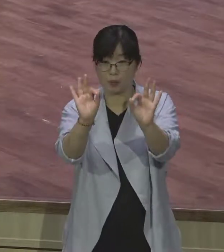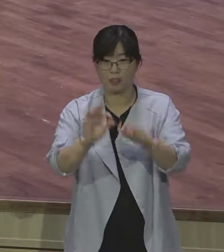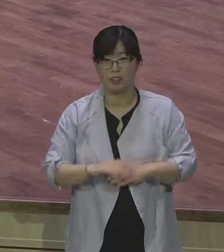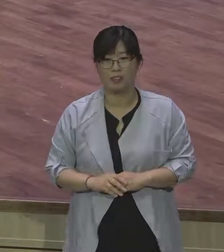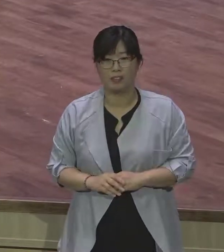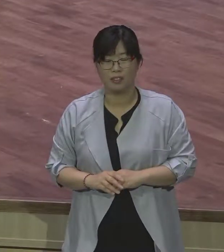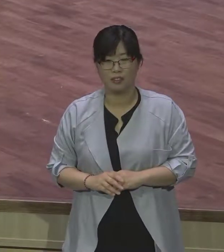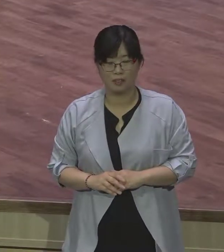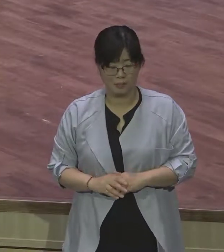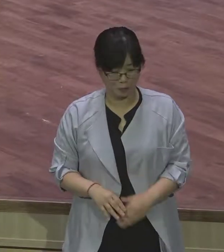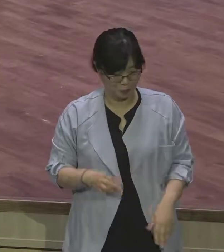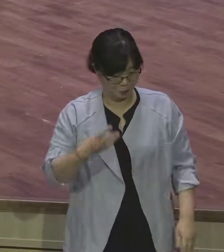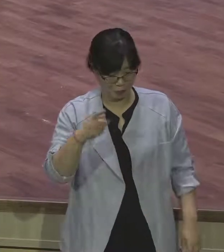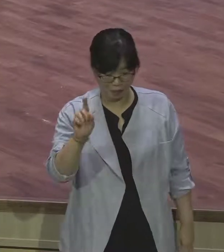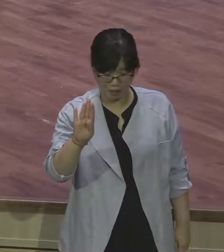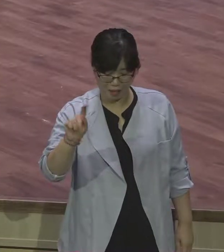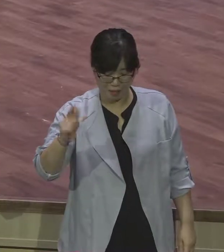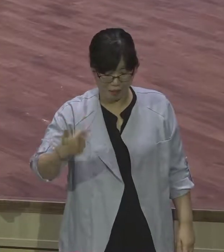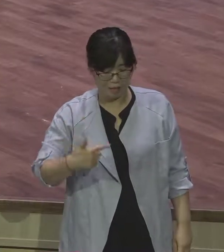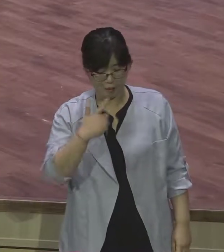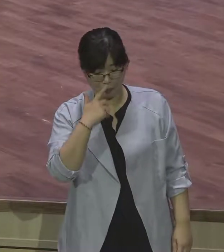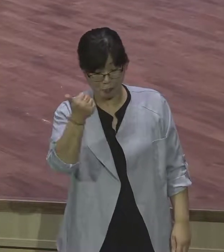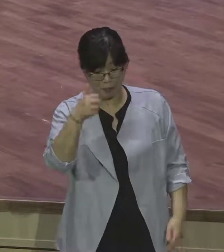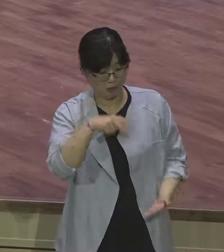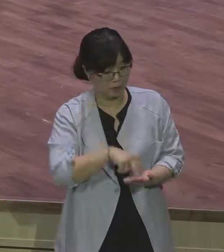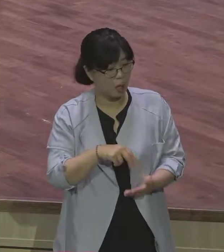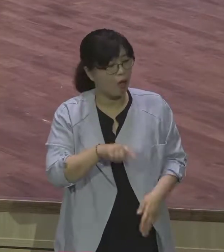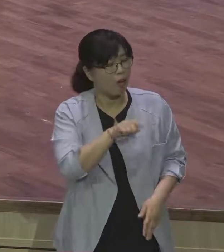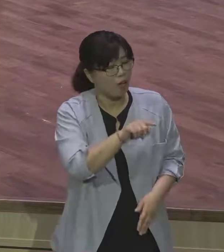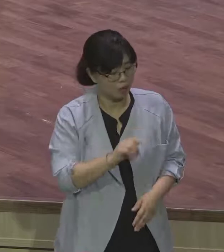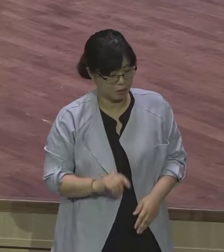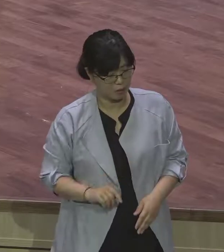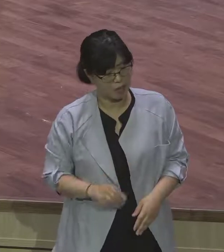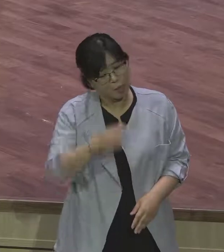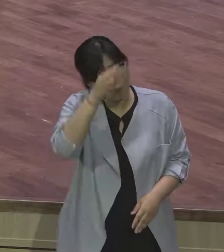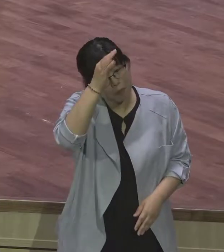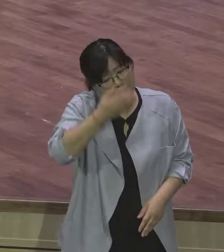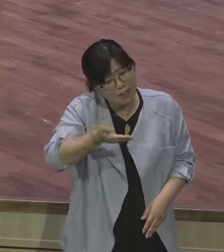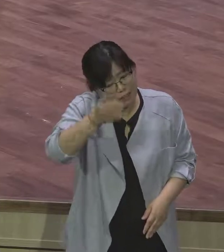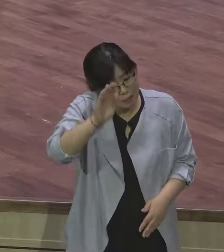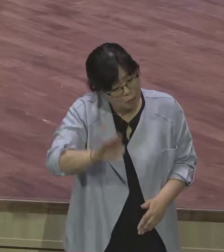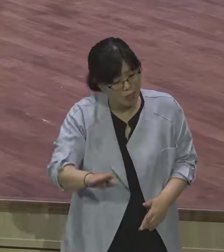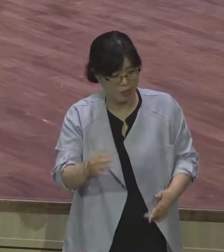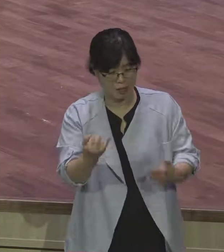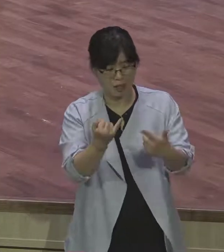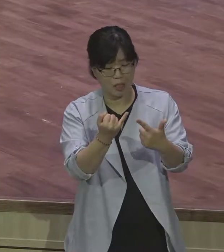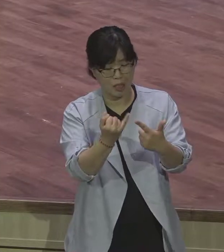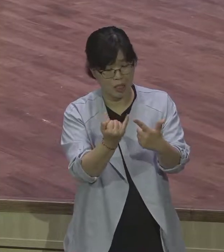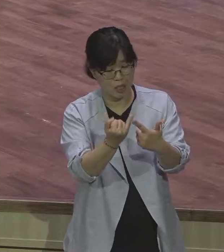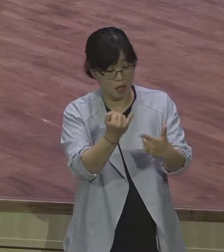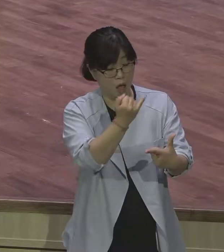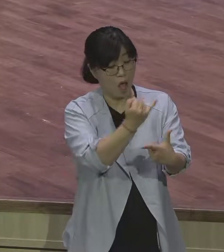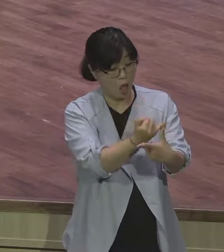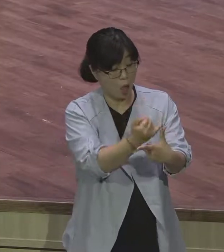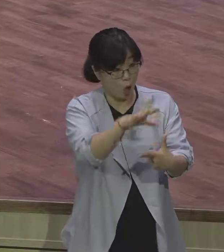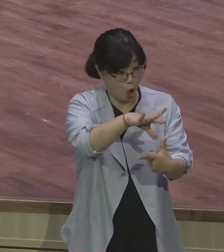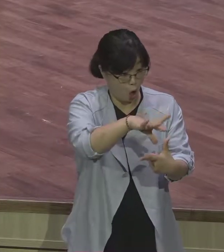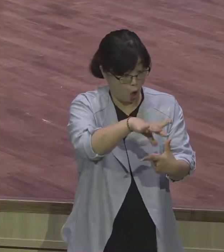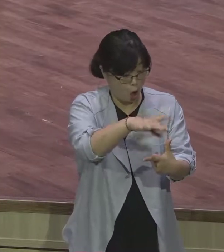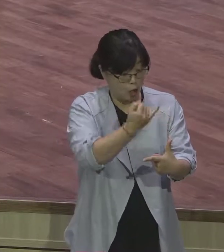먼저 주는 것은 우리 지방에서 하지 안하는 바라 이를 위하여 7일을 채우라 우리가 그도 내게 주리니 네가